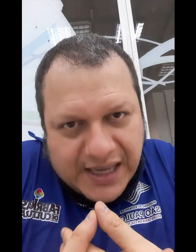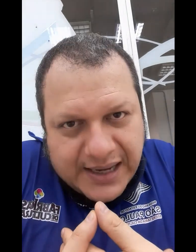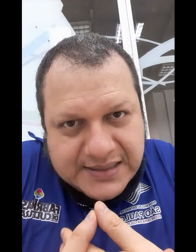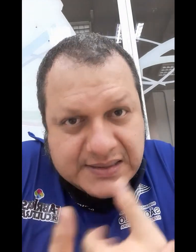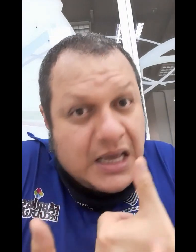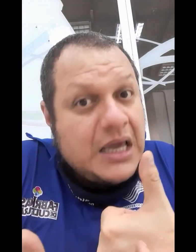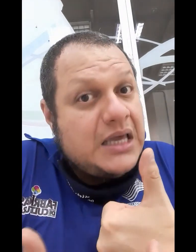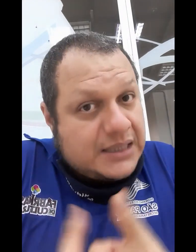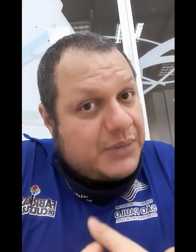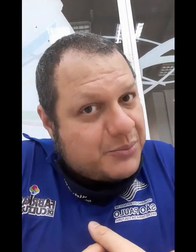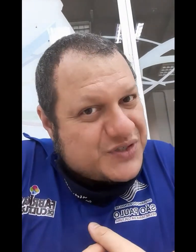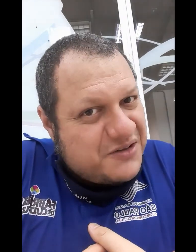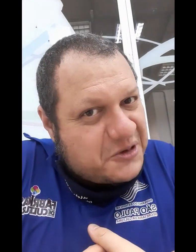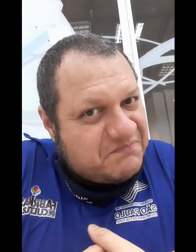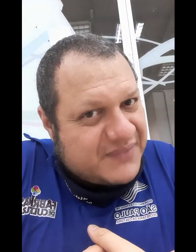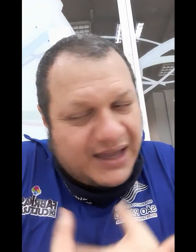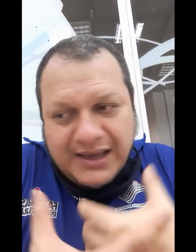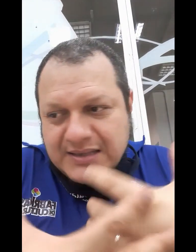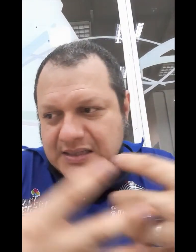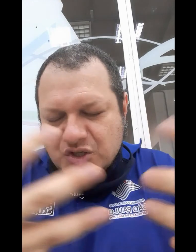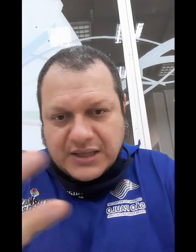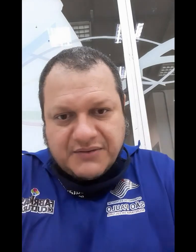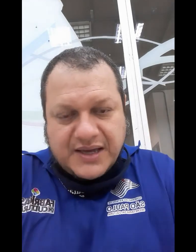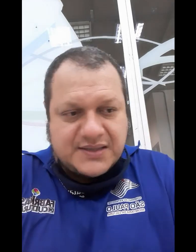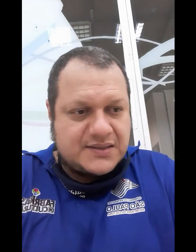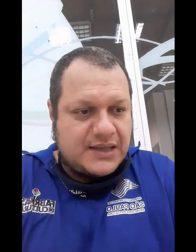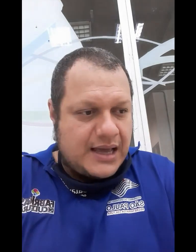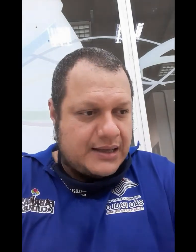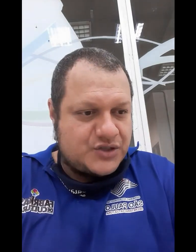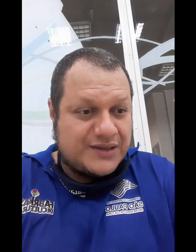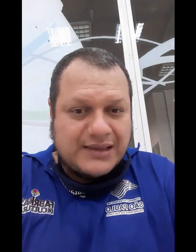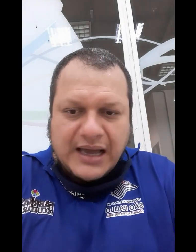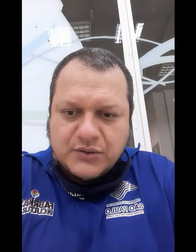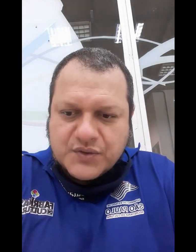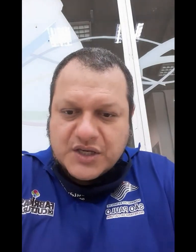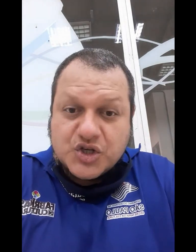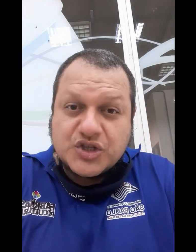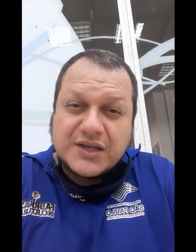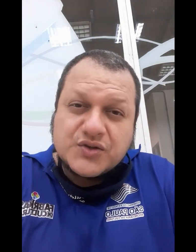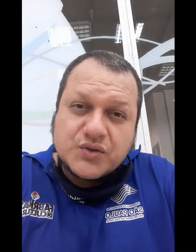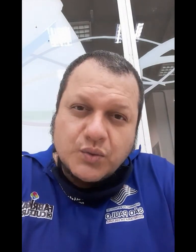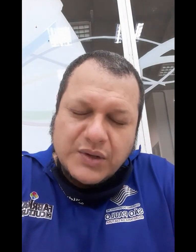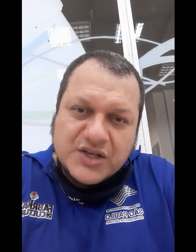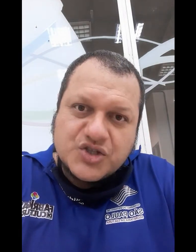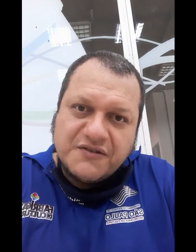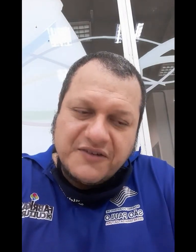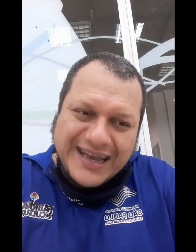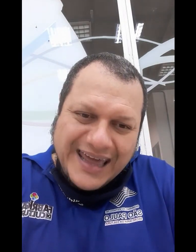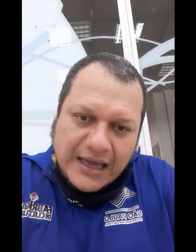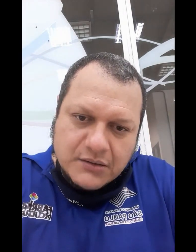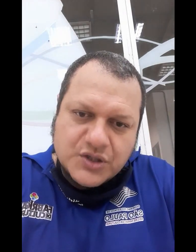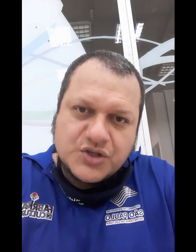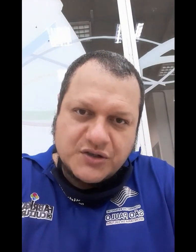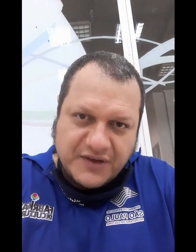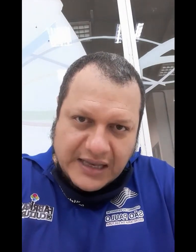cegas. E também é possível, seja através de tato, ou seja, de texturas diferentes, de diferentes